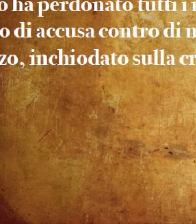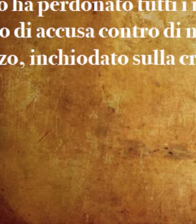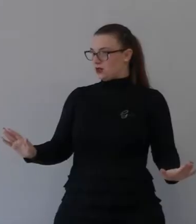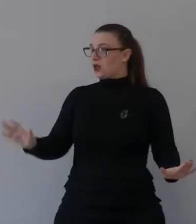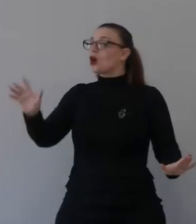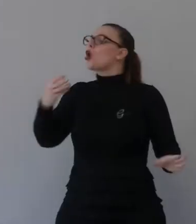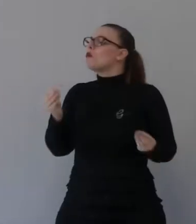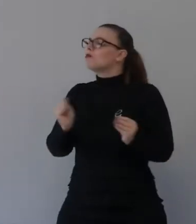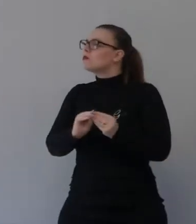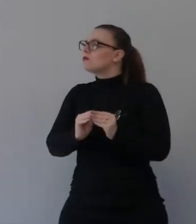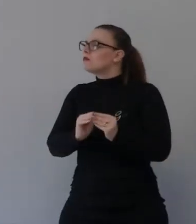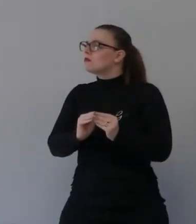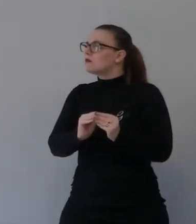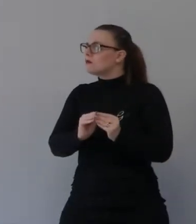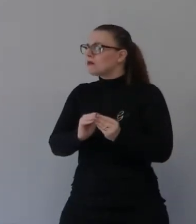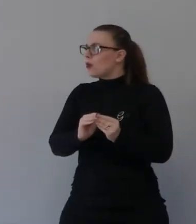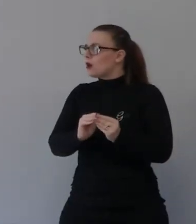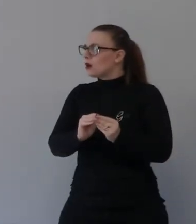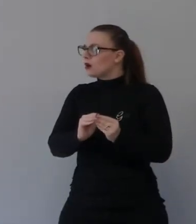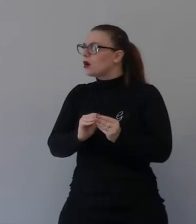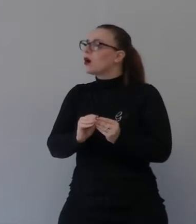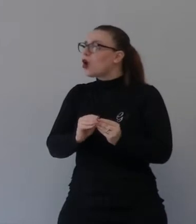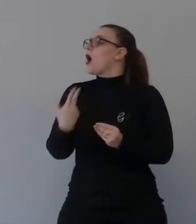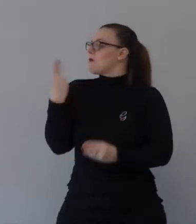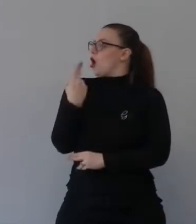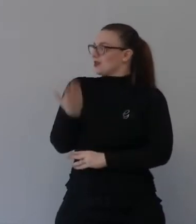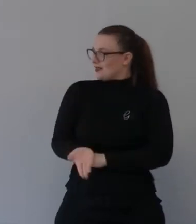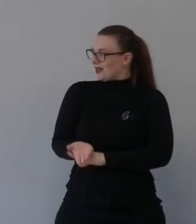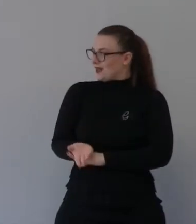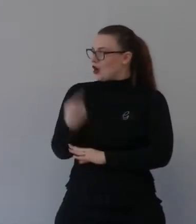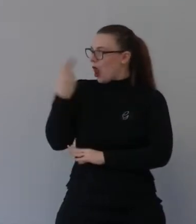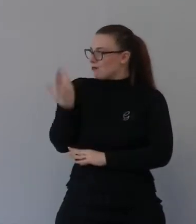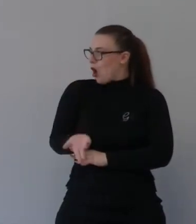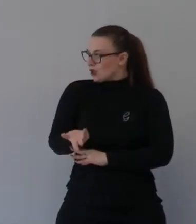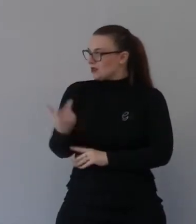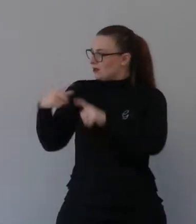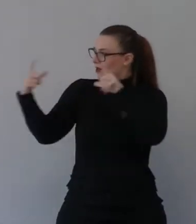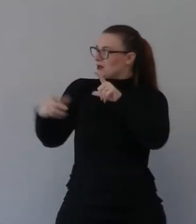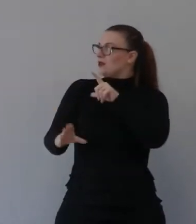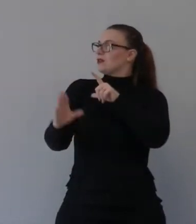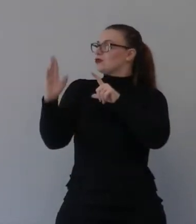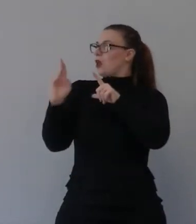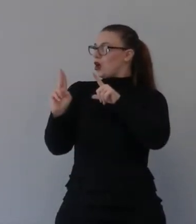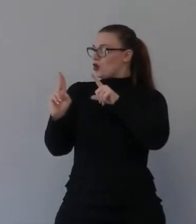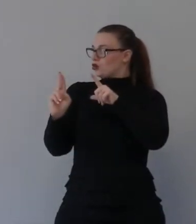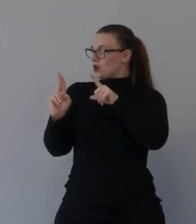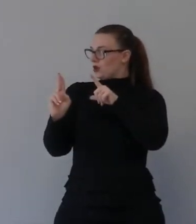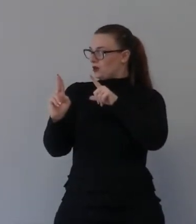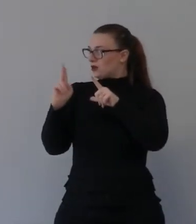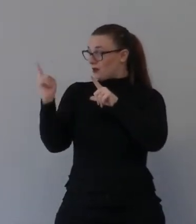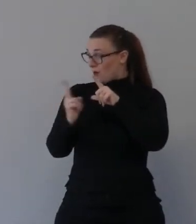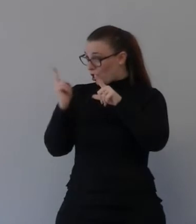Gesù l'ha cancellato ha cancellato quell'atto di accusa fermatosi sulla vincola